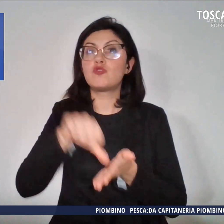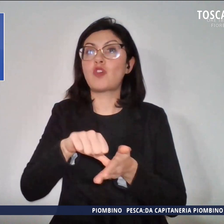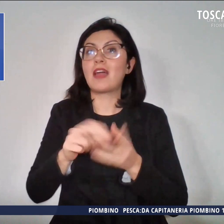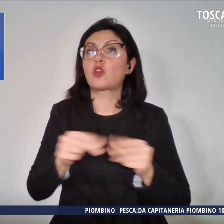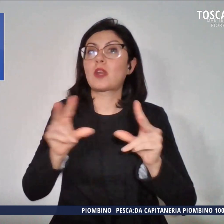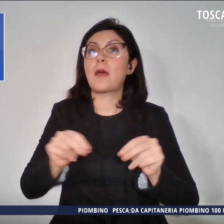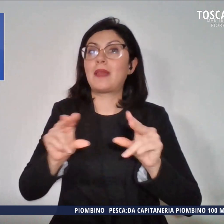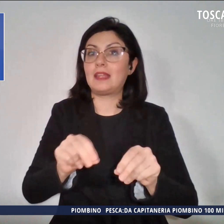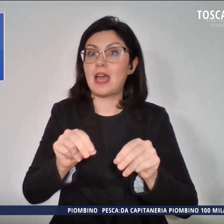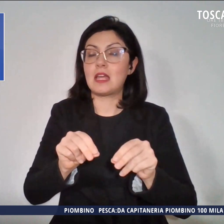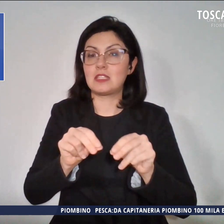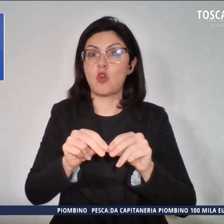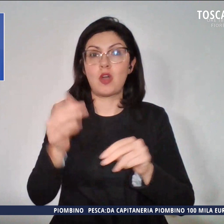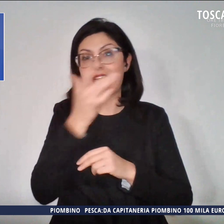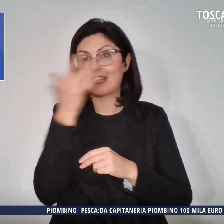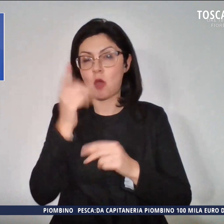-traumatico.